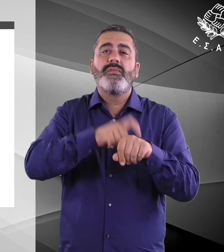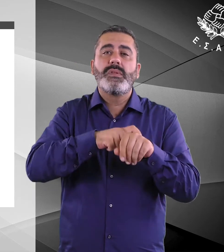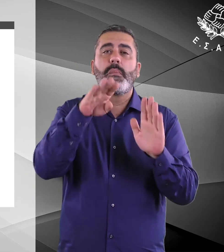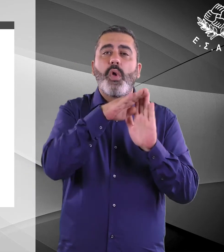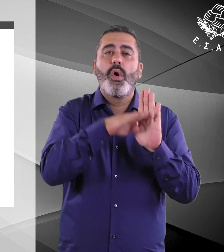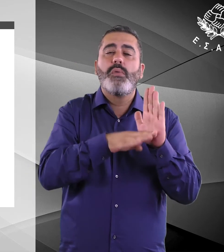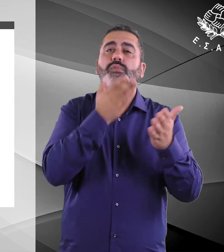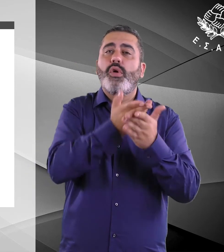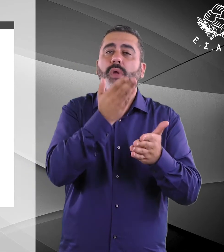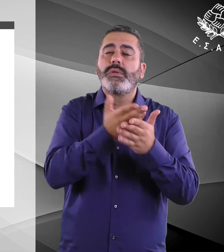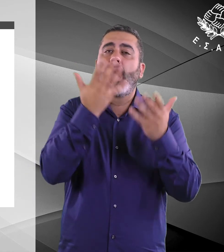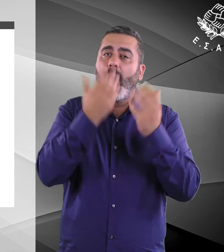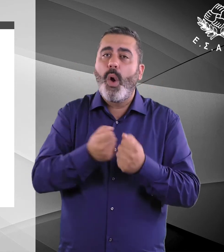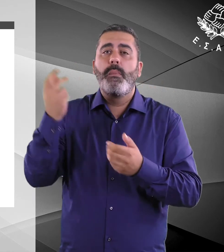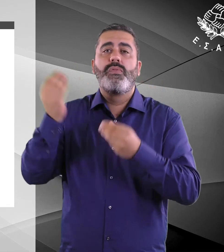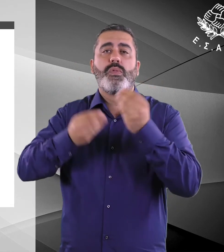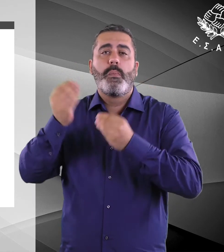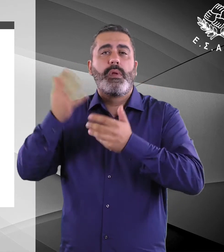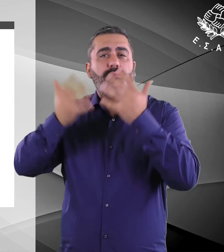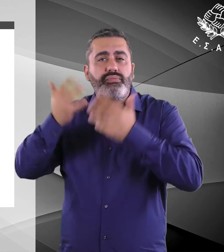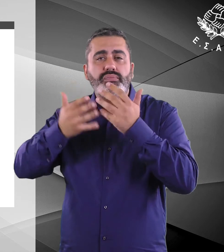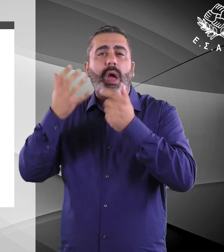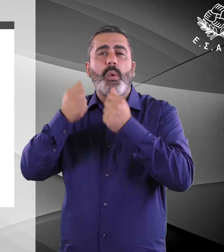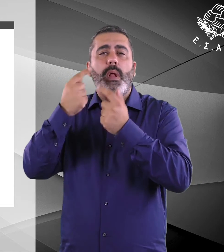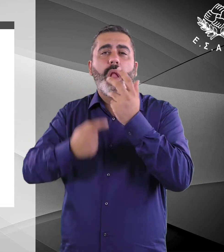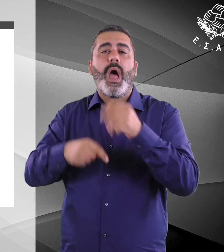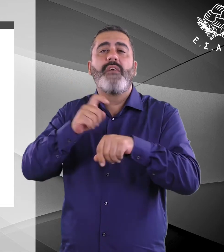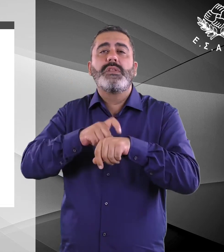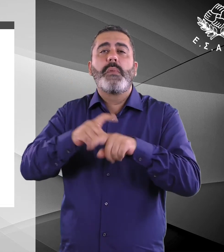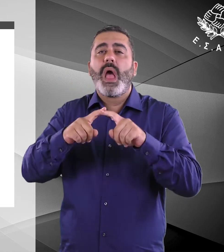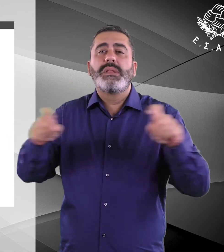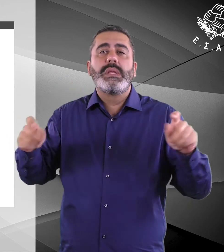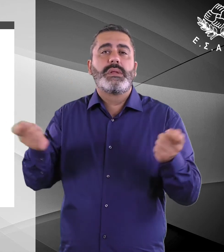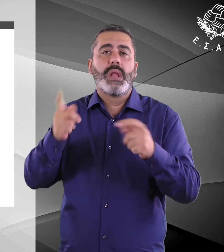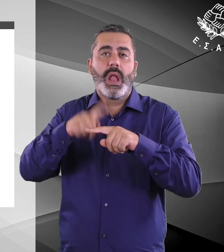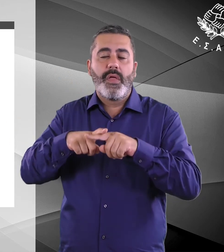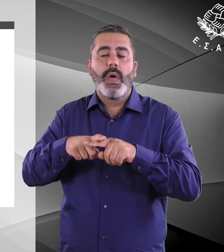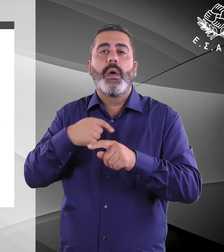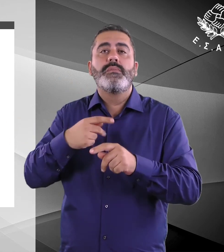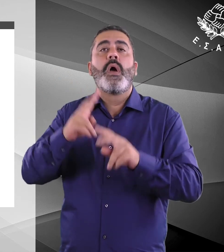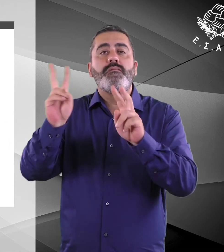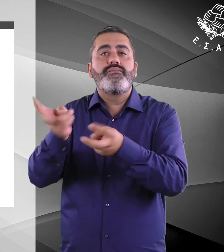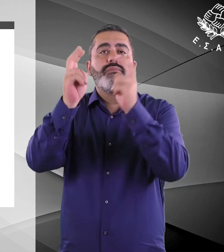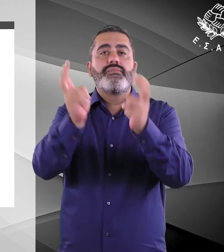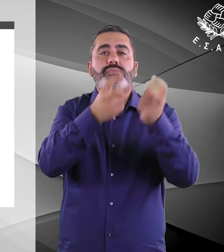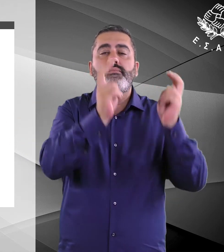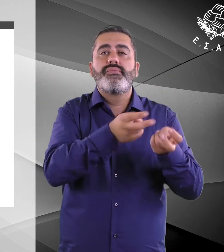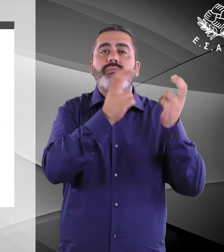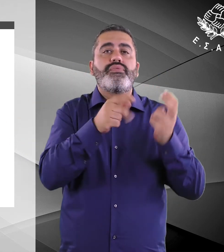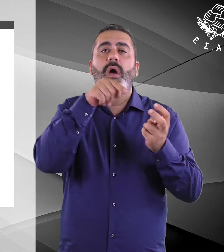συστάσεων στη βάση δεδομένων και αναλύσεων της υφιστάμενης κατάστασης, αξιοποιώντας άνω κατωτελία τα ευρήματα που προκύπτουν στο